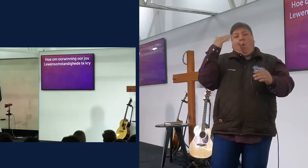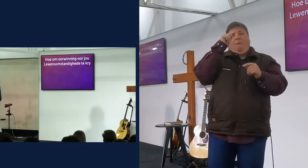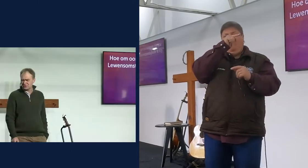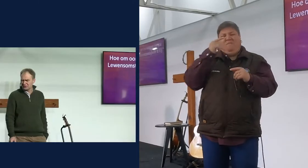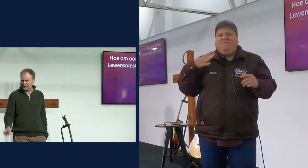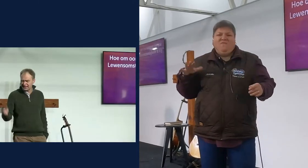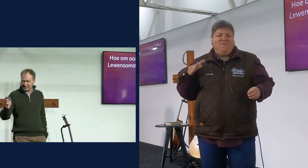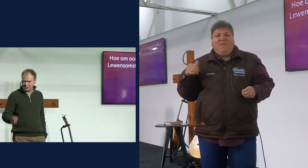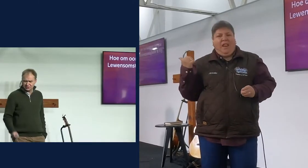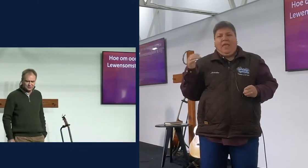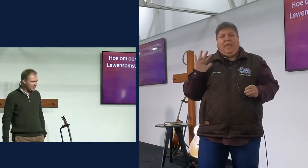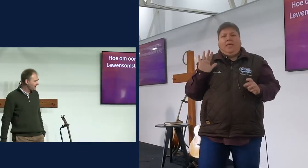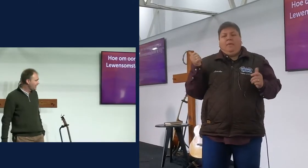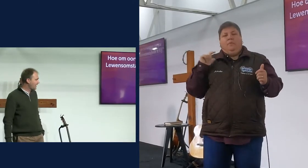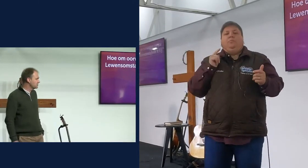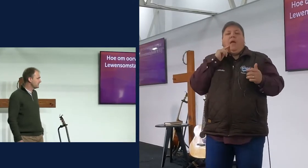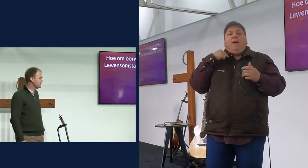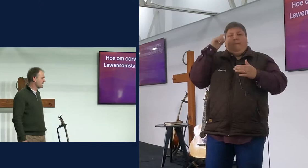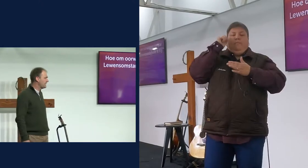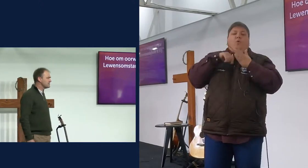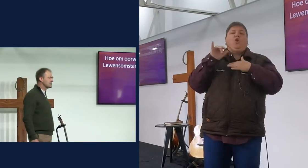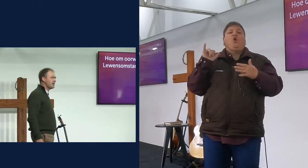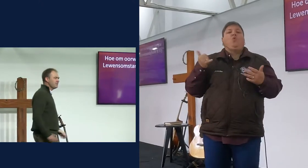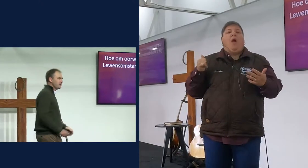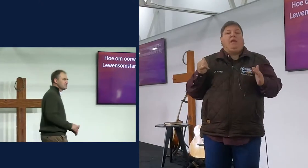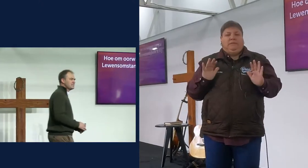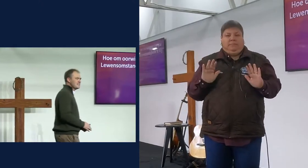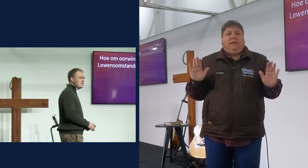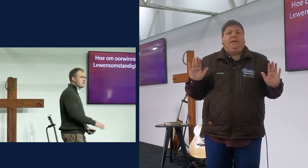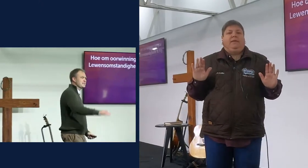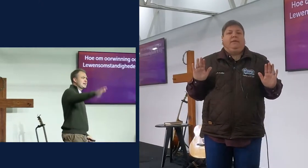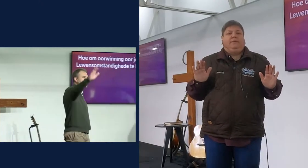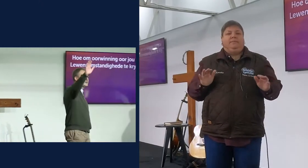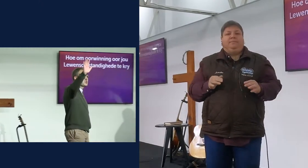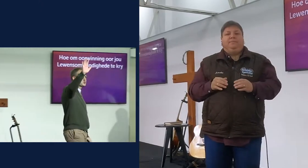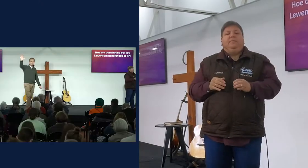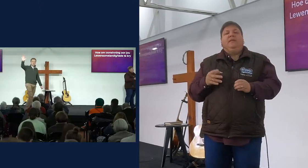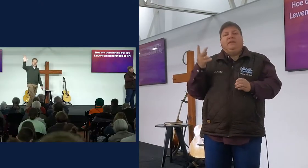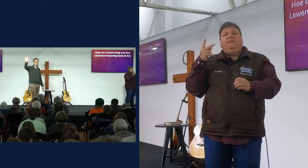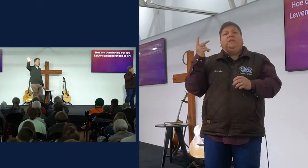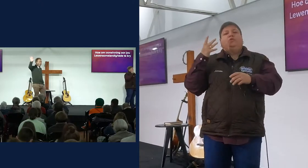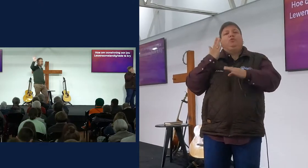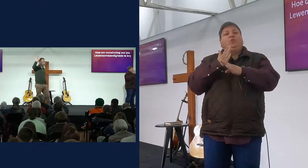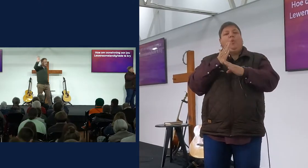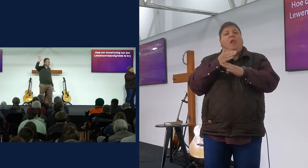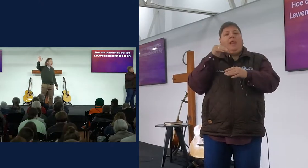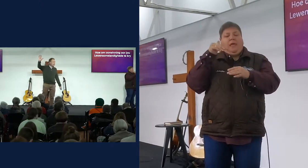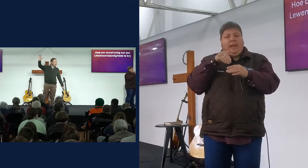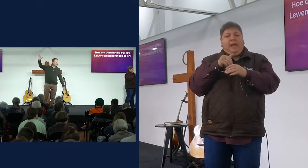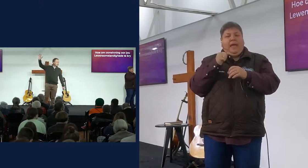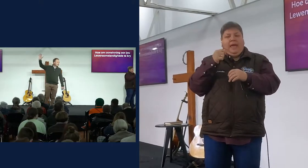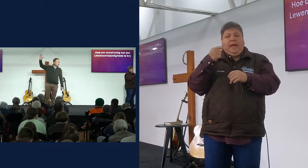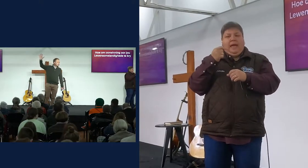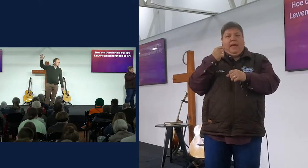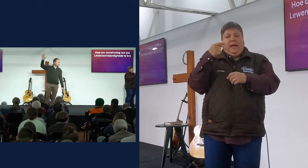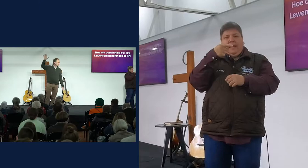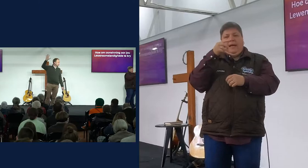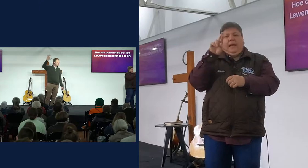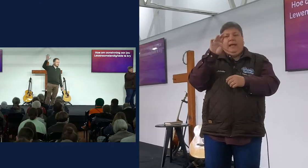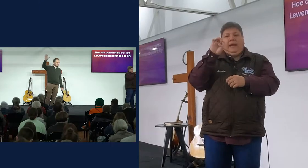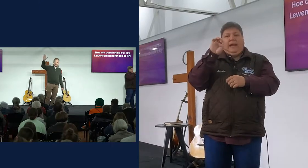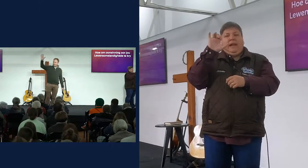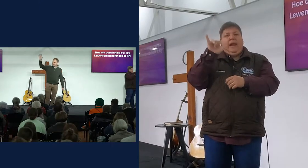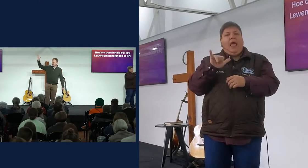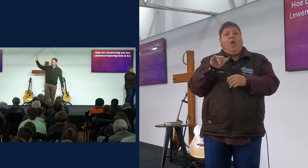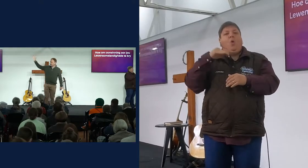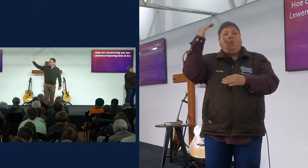rarige wow school nie, jy ken die story van die ouders wat in Graai was, wat ek gaan sien, is hier iemand wat in Graai hoorschool was, stek nie op die hande, enige ouders in Graai hoorschool was,